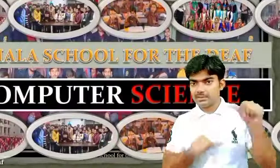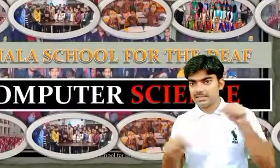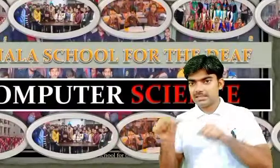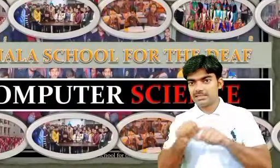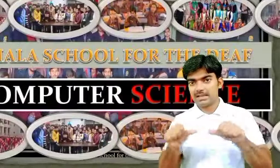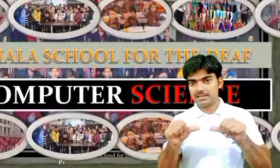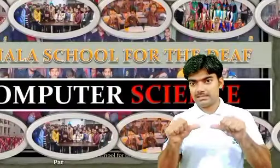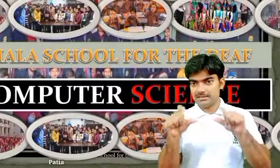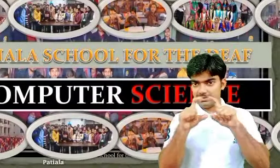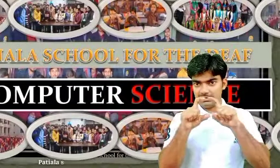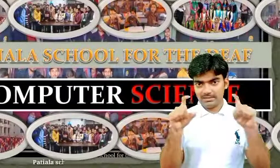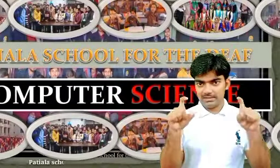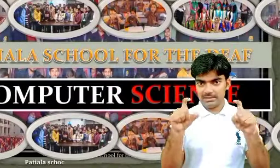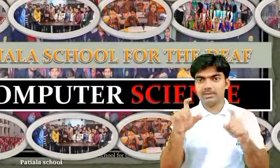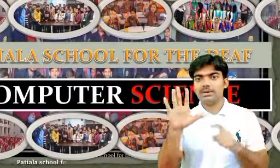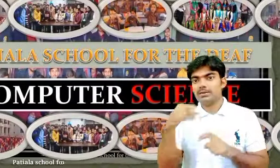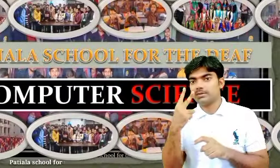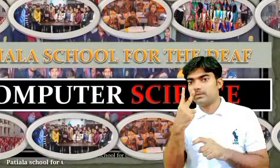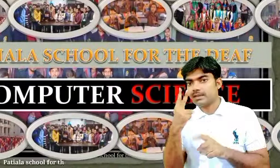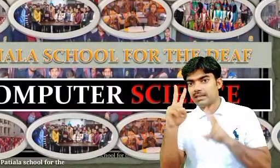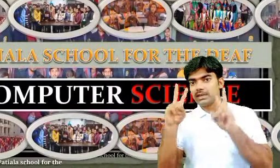सब्जेक्ट कम्प्यूटर साइन्स